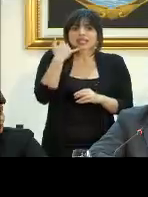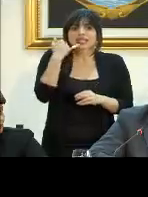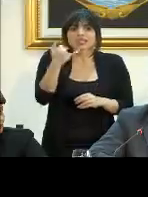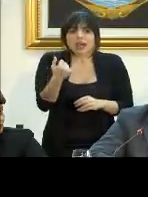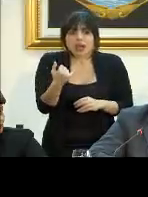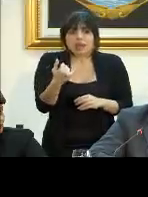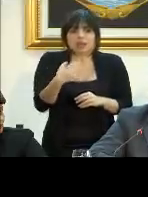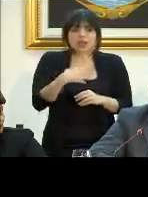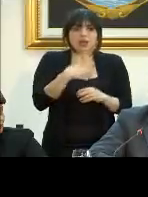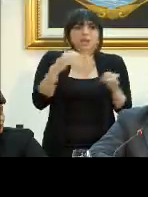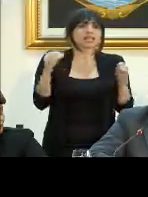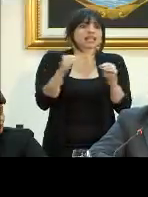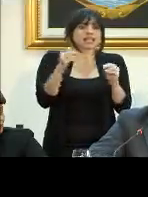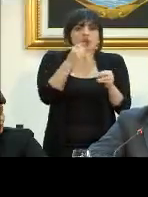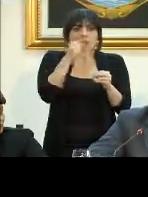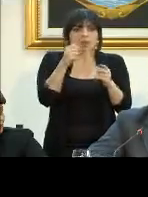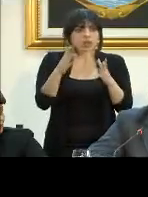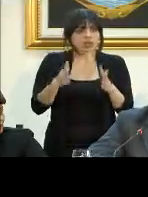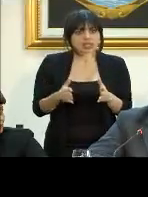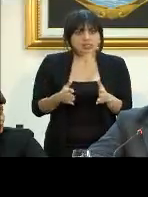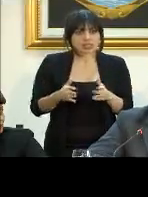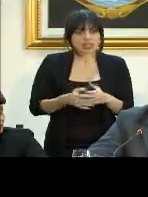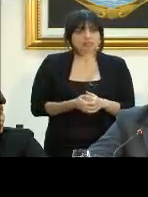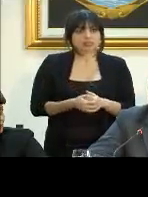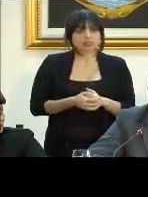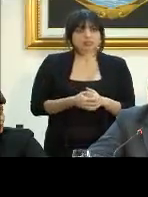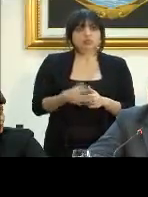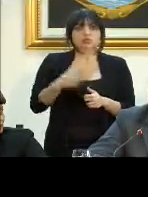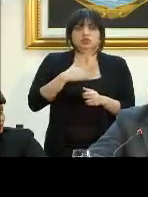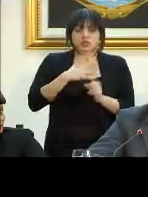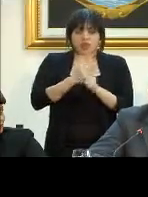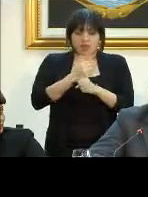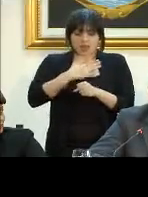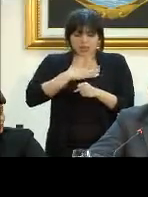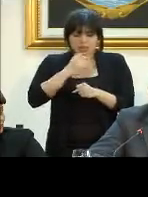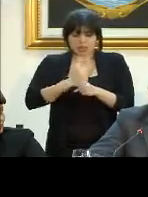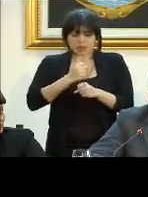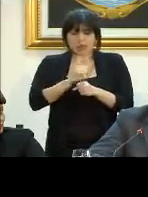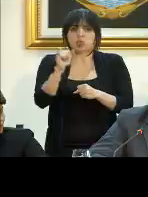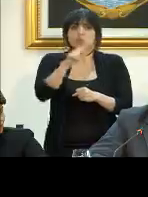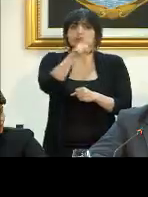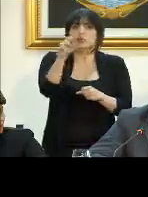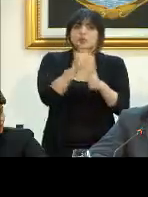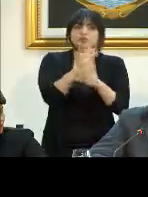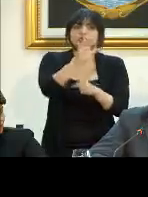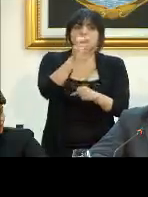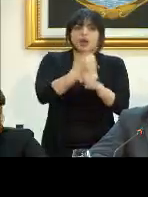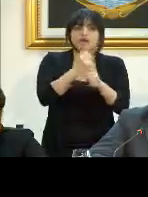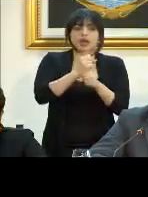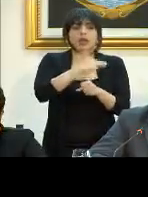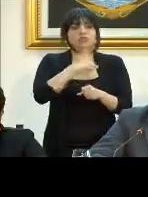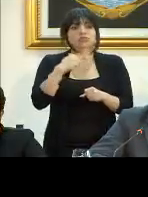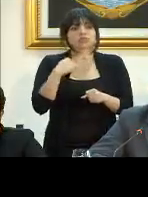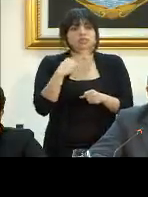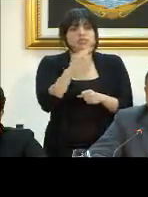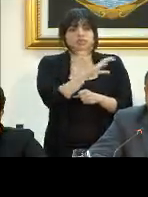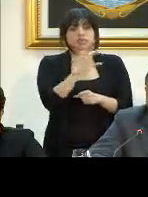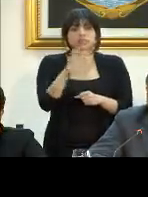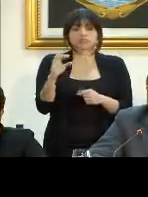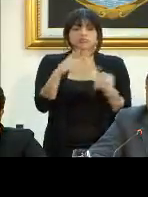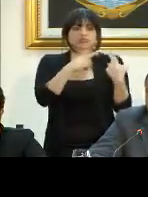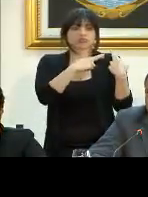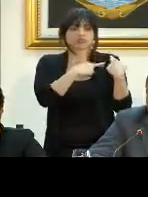reclame a ningún periodista. Yo estoy haciendo mi trabajo igual que ustedes están haciendo el suyo y los señores ministros, les